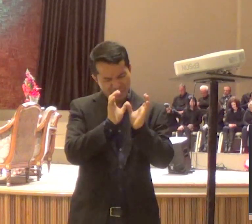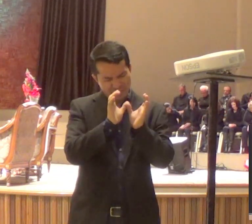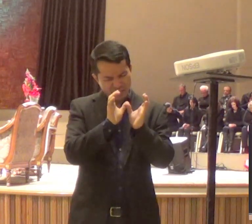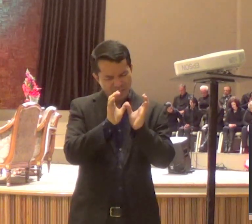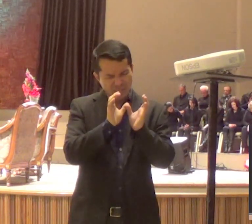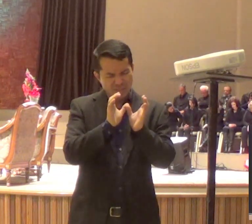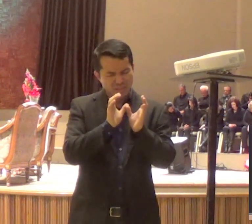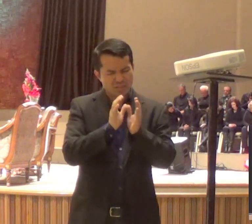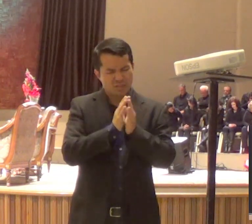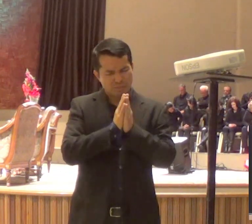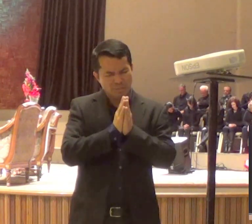irresistível, nesta hora,